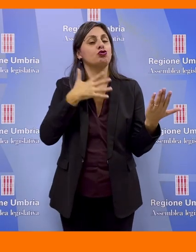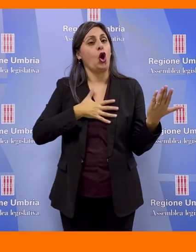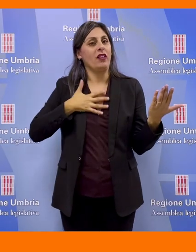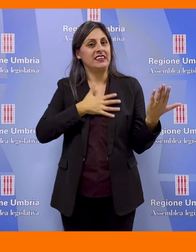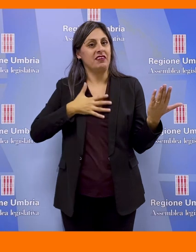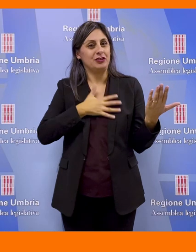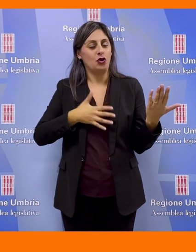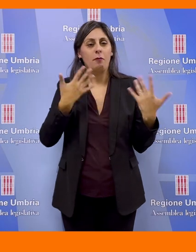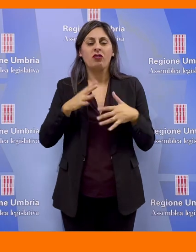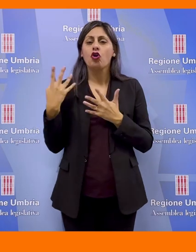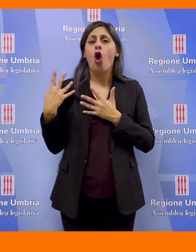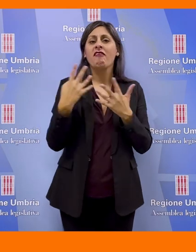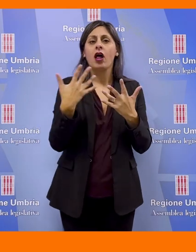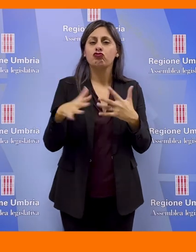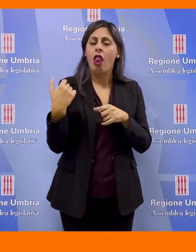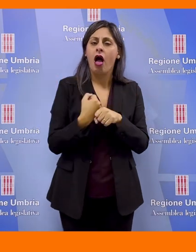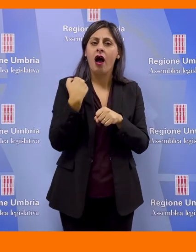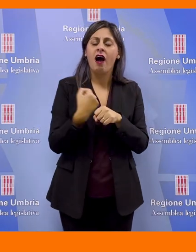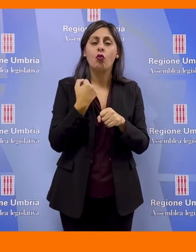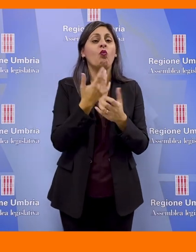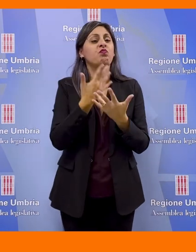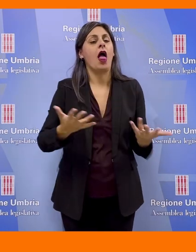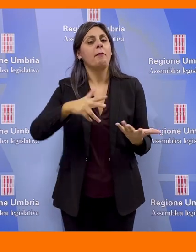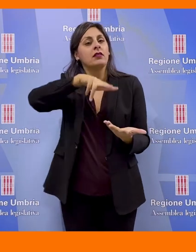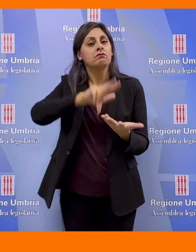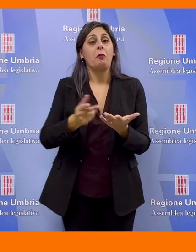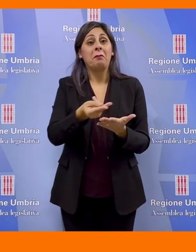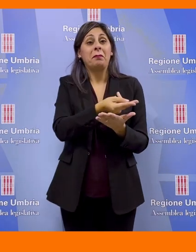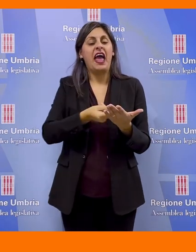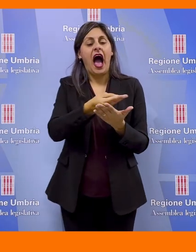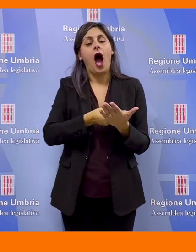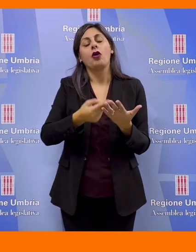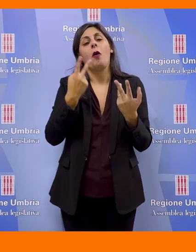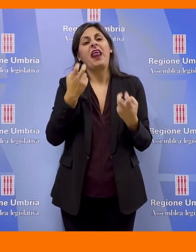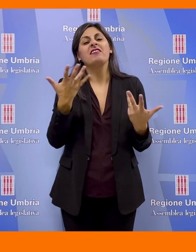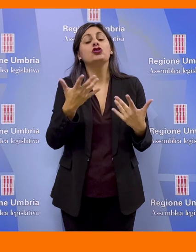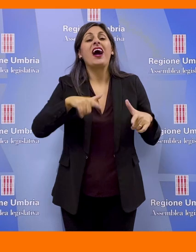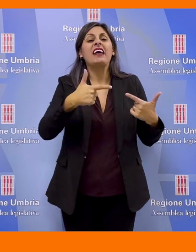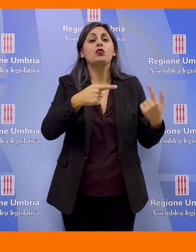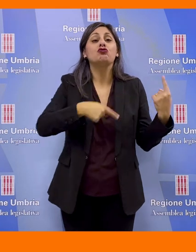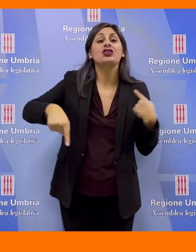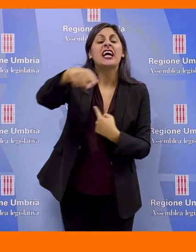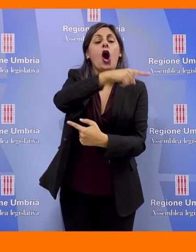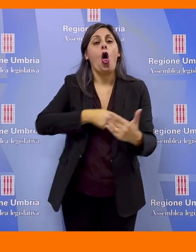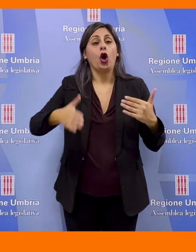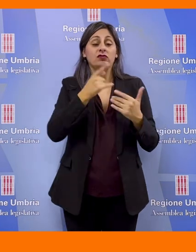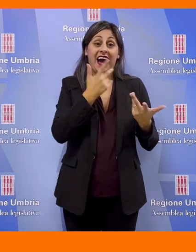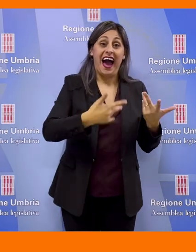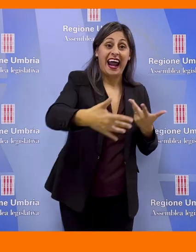esprimere la sua soddisfazione. Dopo nove anni, ha detto, viene finalmente approvato un piano che prevede la chiusura del ciclo dei rifiuti, dalla